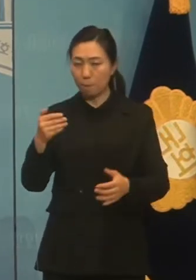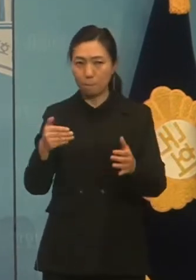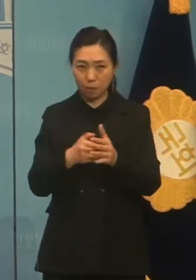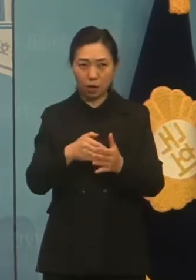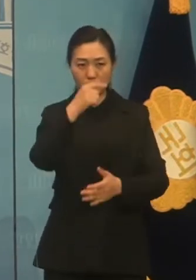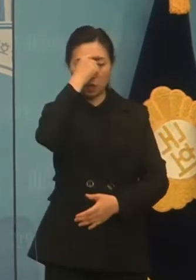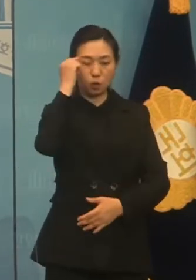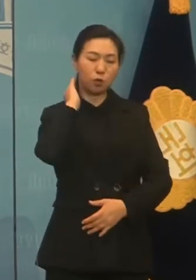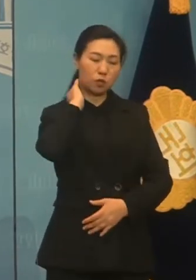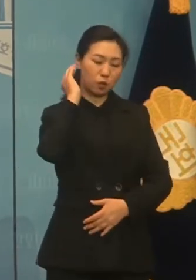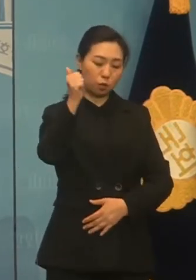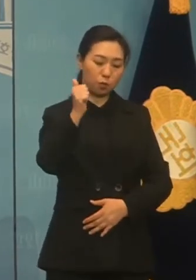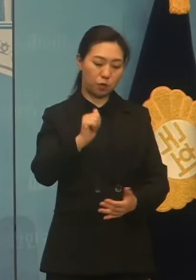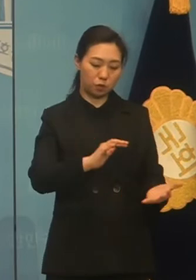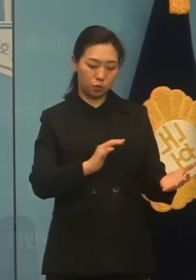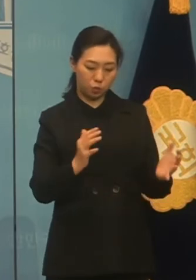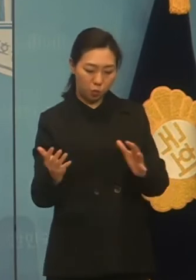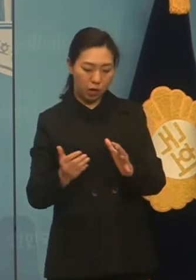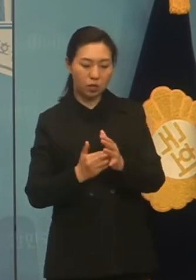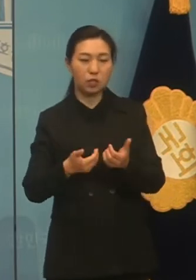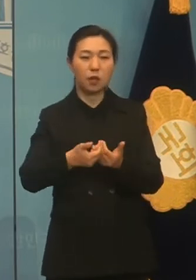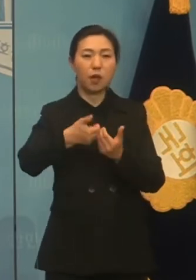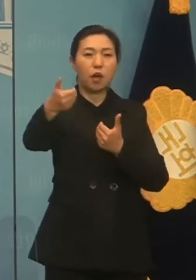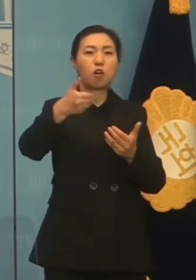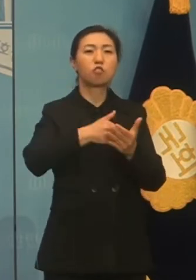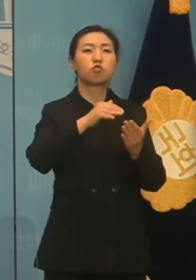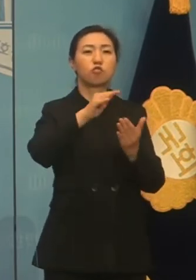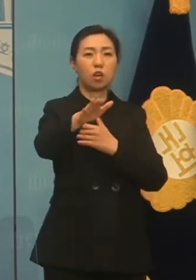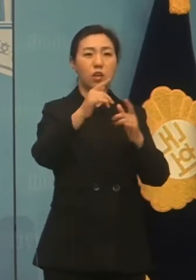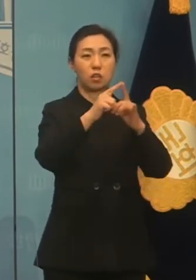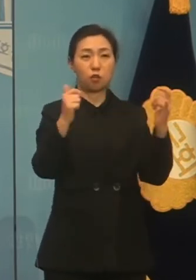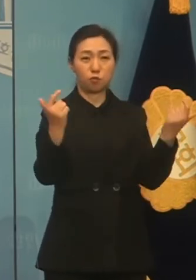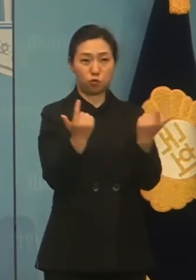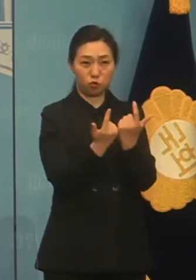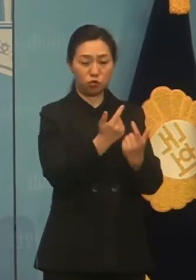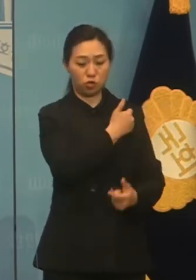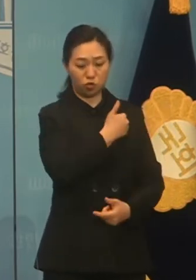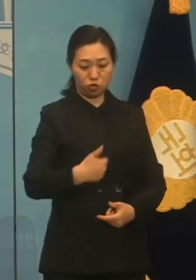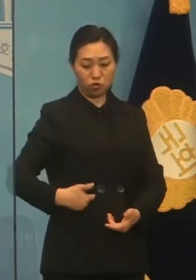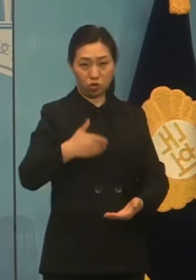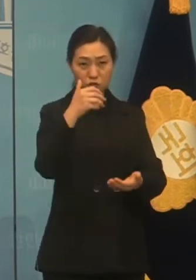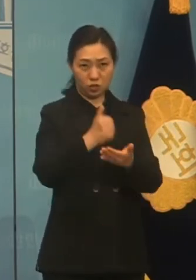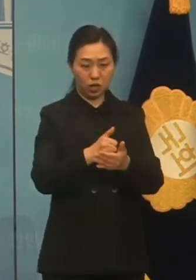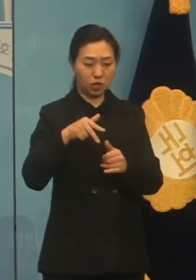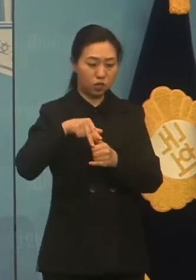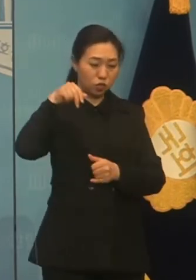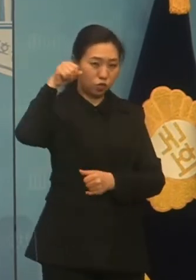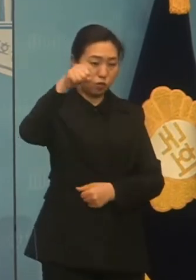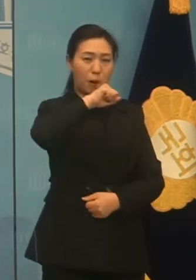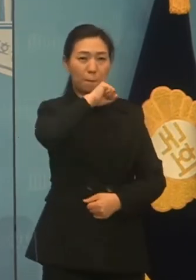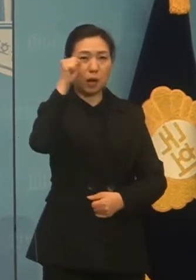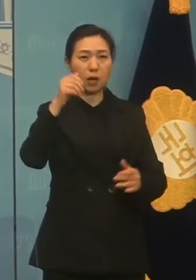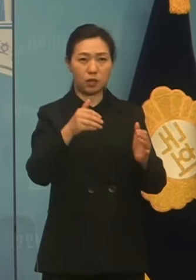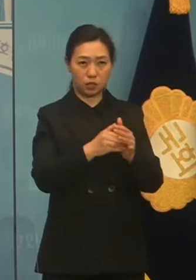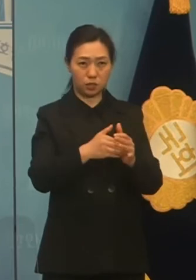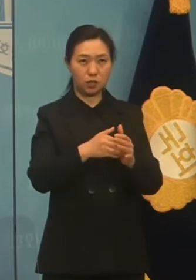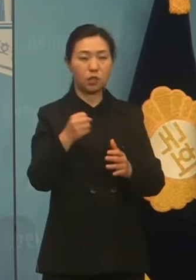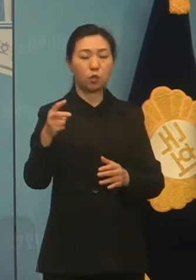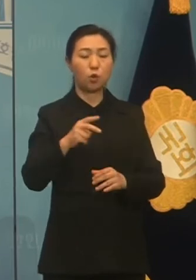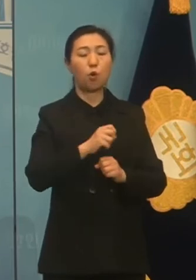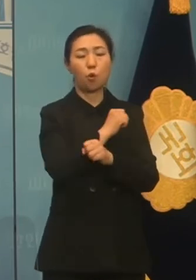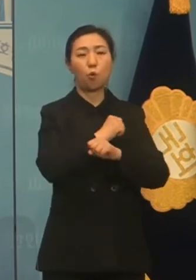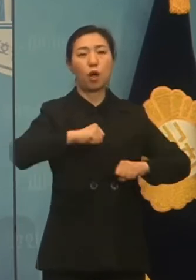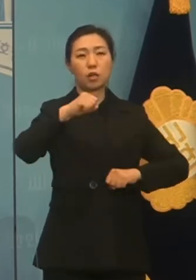이후에 선거구청장에 나서고 당선되었습니다. 그리고 광장의 축구도 함께 문재인 정부를 탄생시켰습니다.